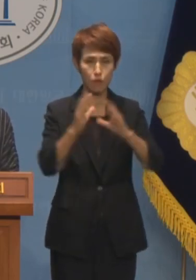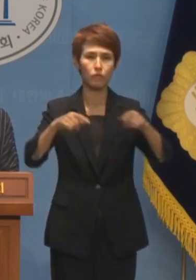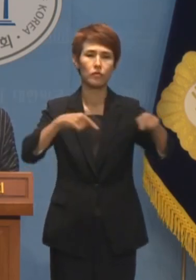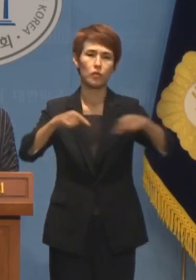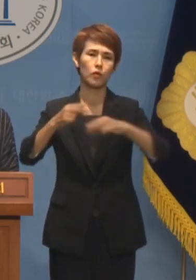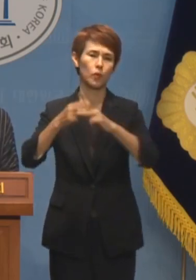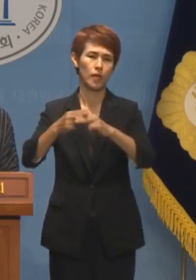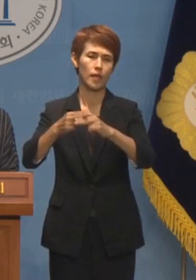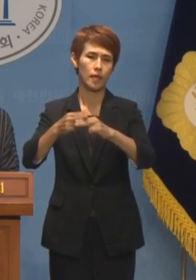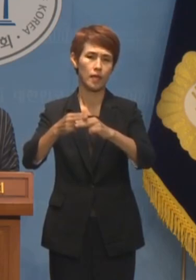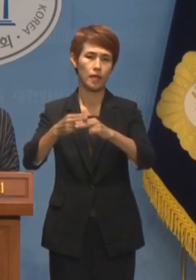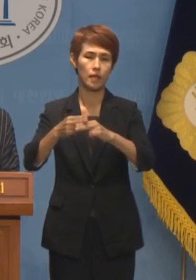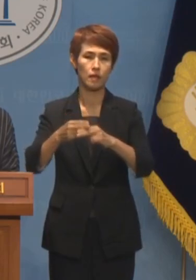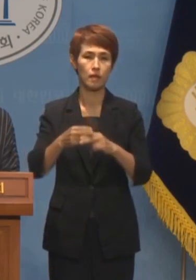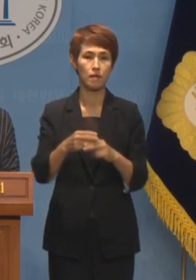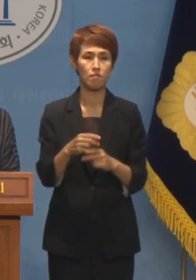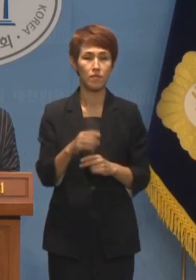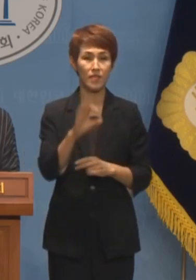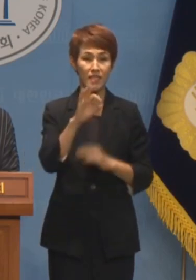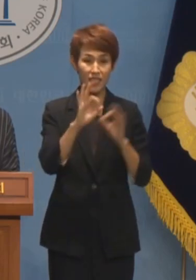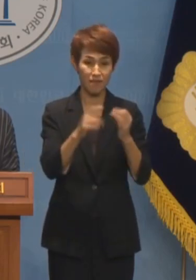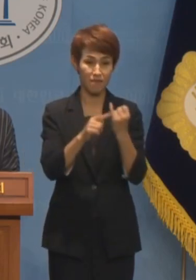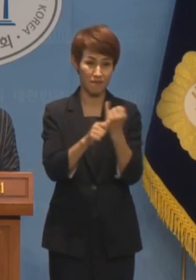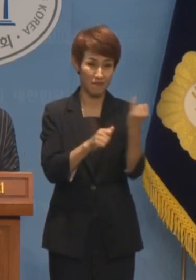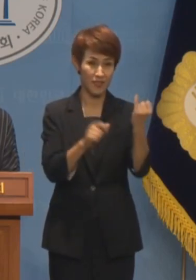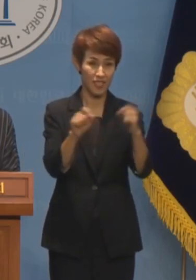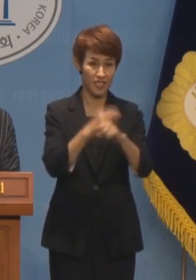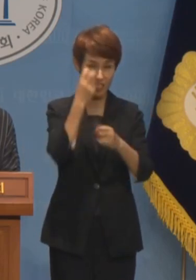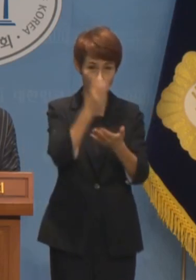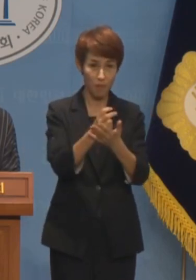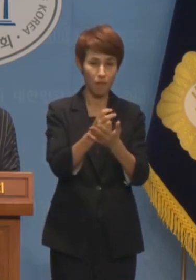김건희 여사와 윤석열 정권 퇴진